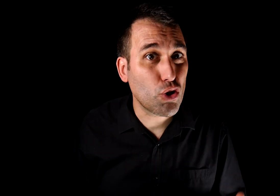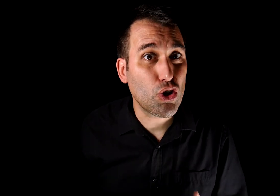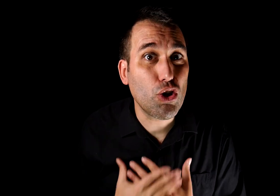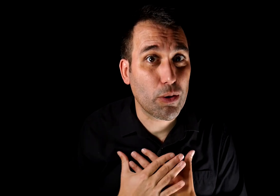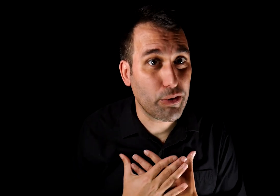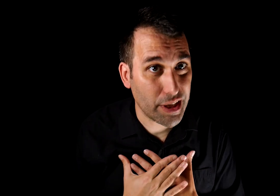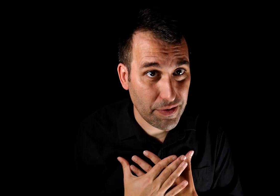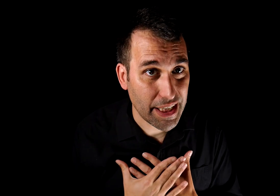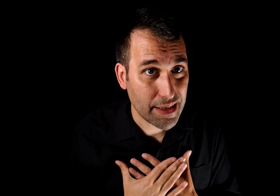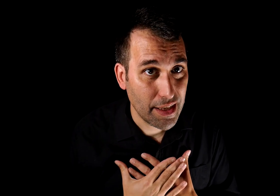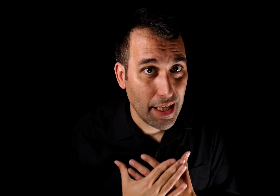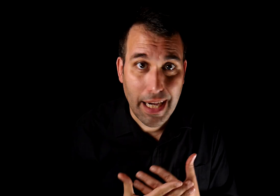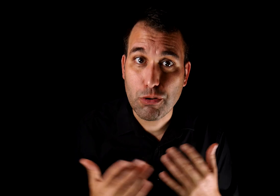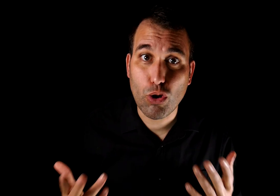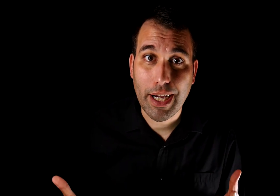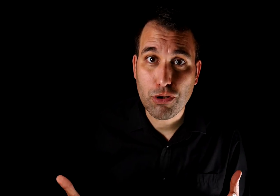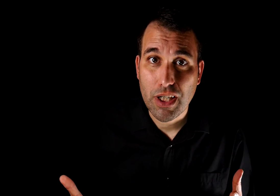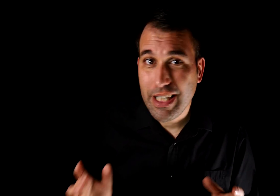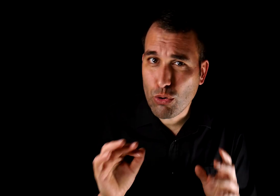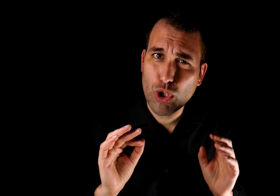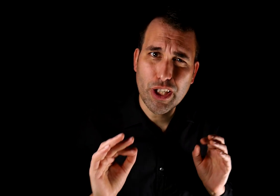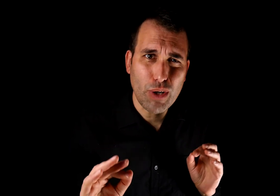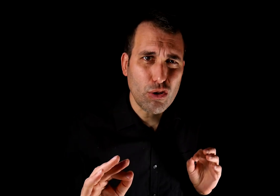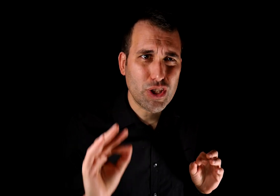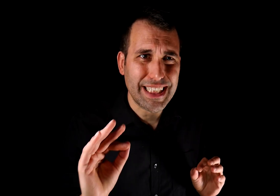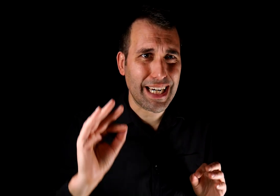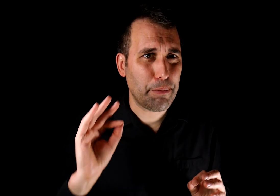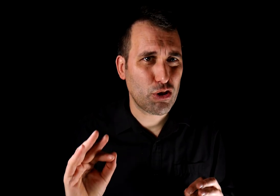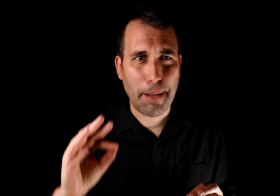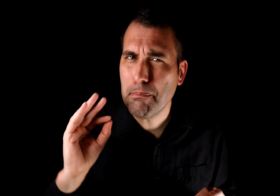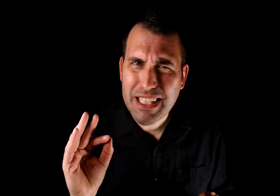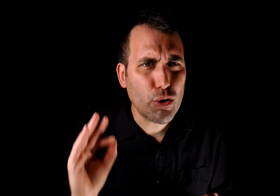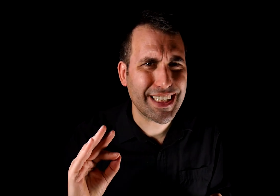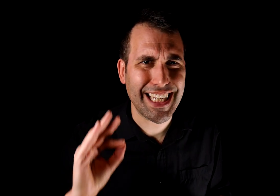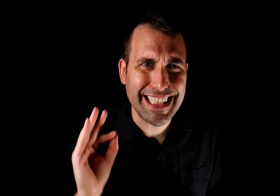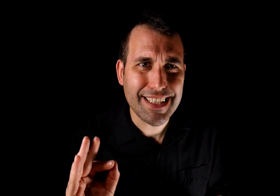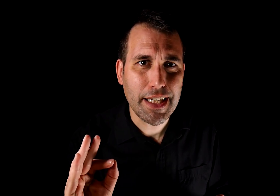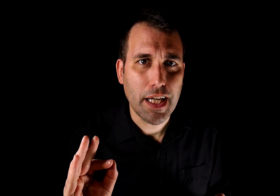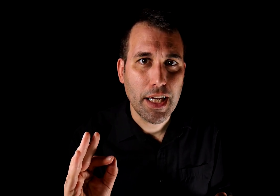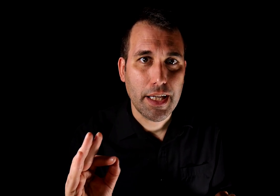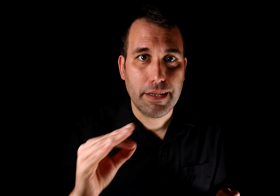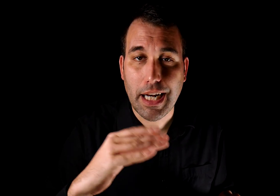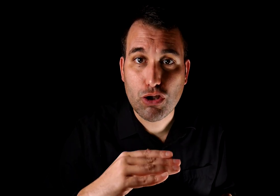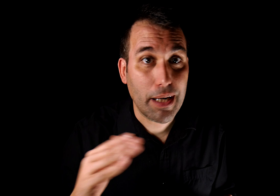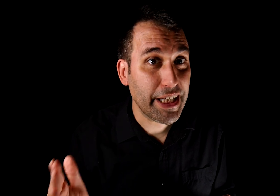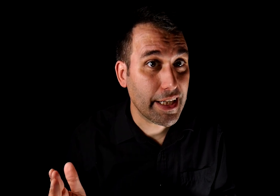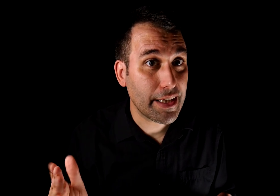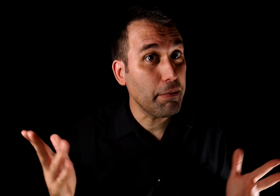control sobre nuestras vidas. Hagamos lo que hagamos, incluso asegurándonos de ser la persona más honesta que existe, de la noche a la mañana también